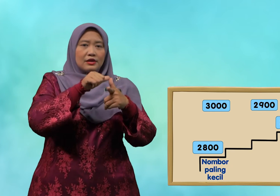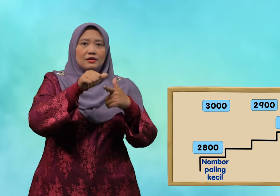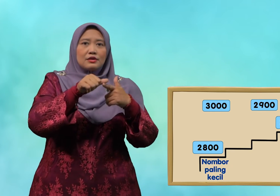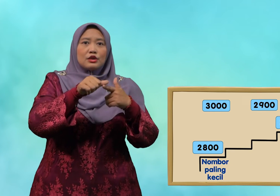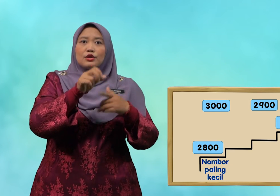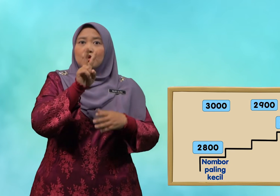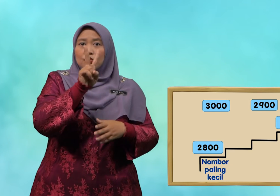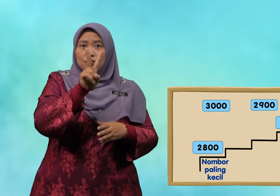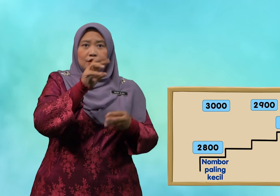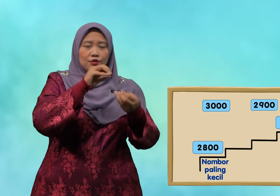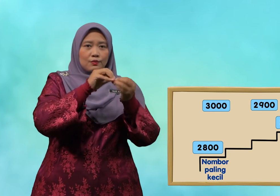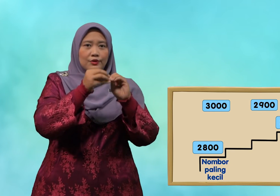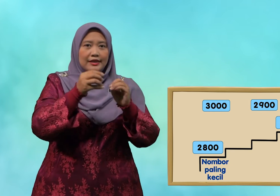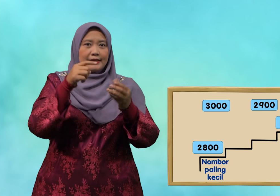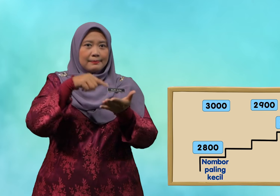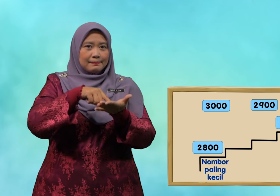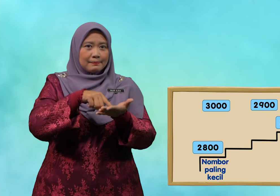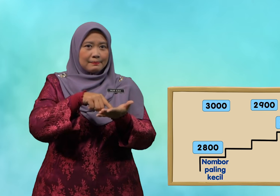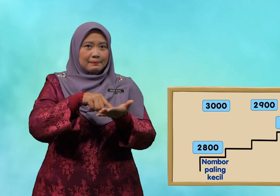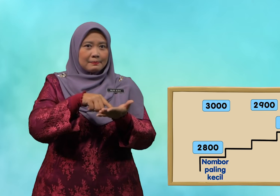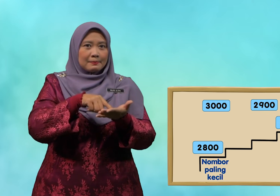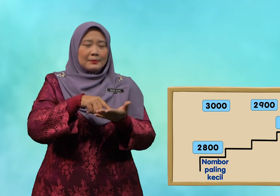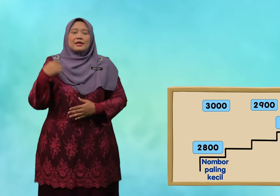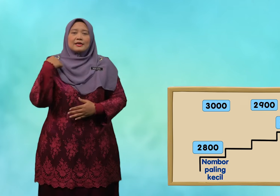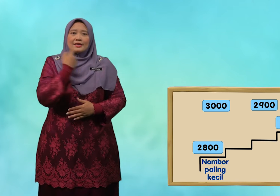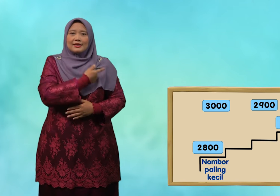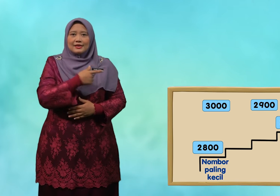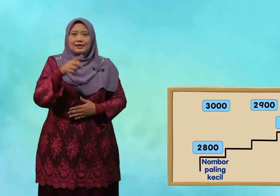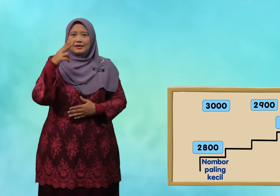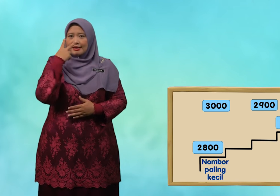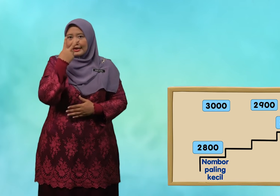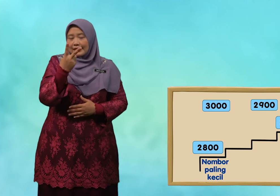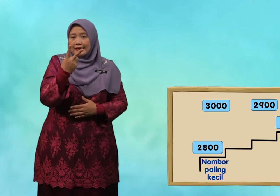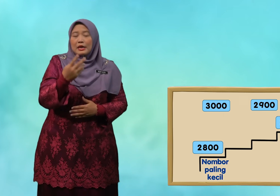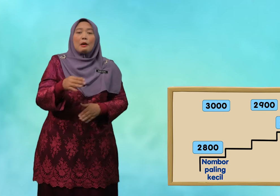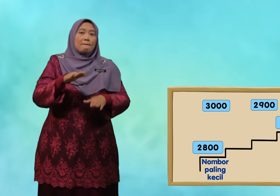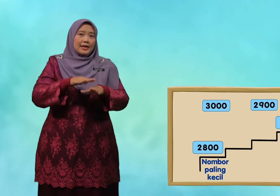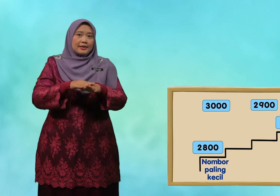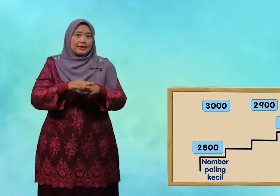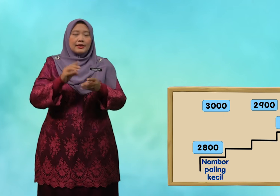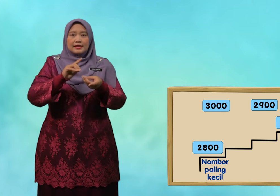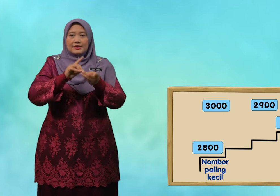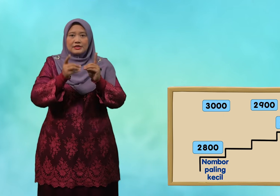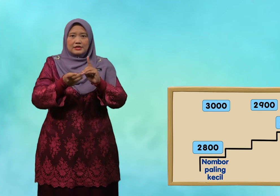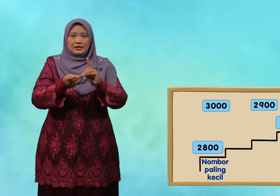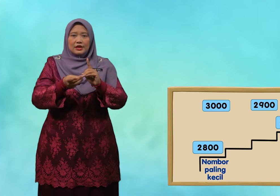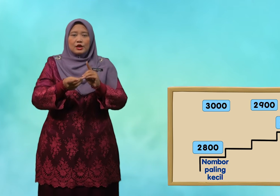2 nombor ini? kita lihat pada dijit